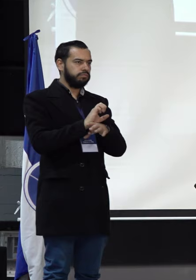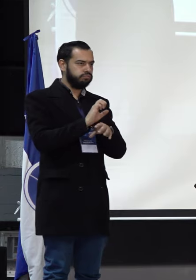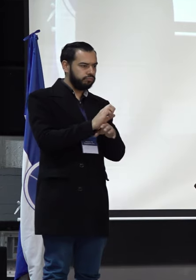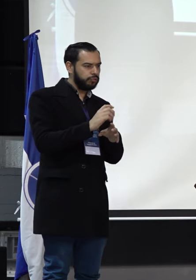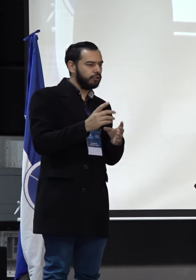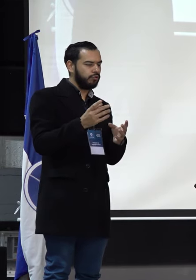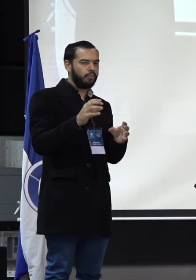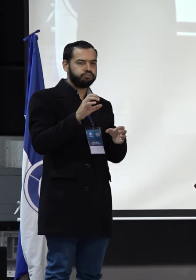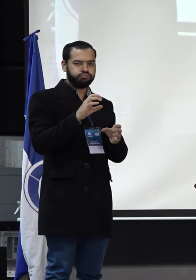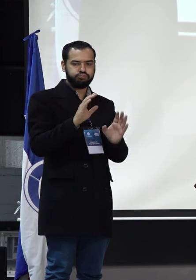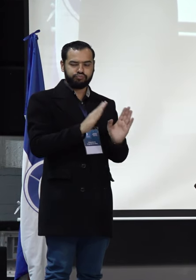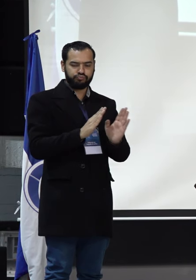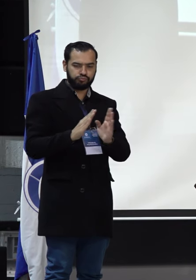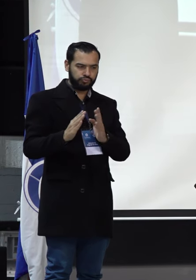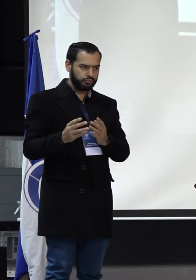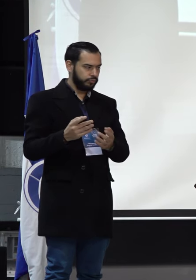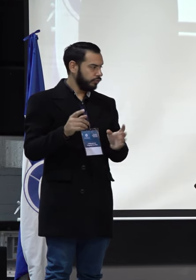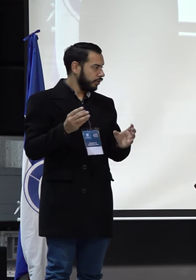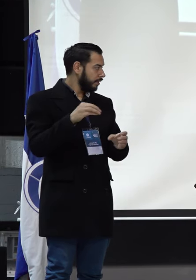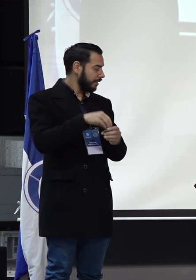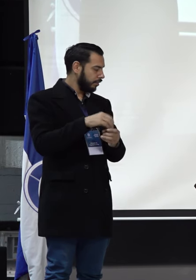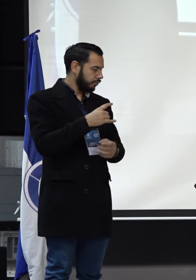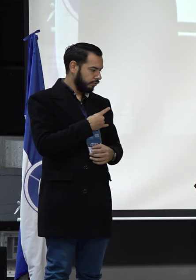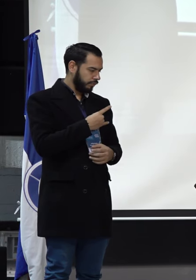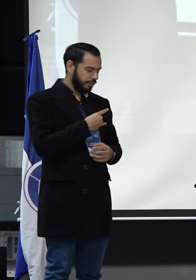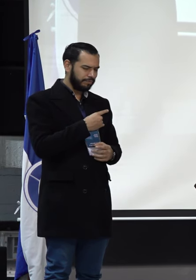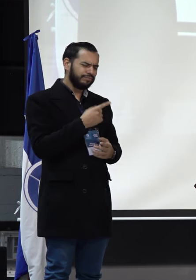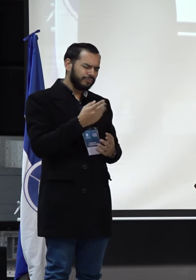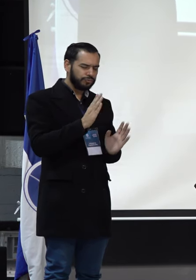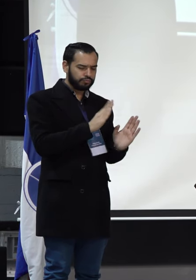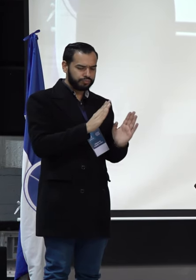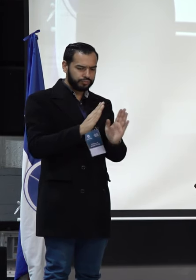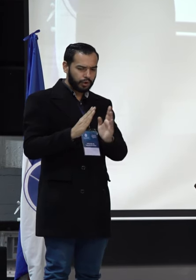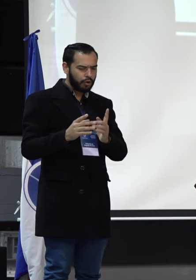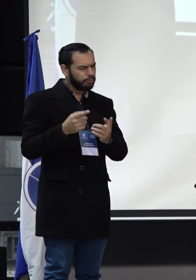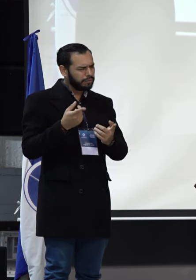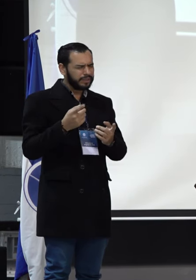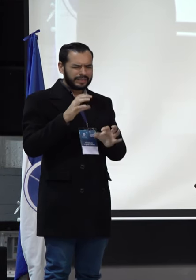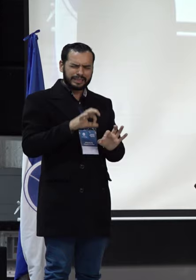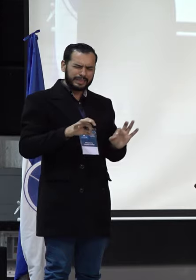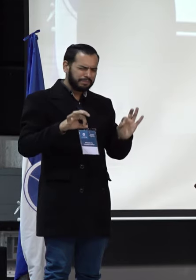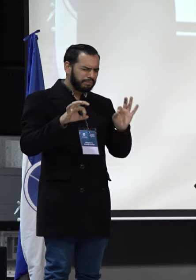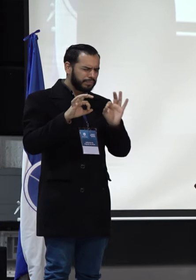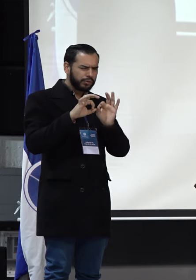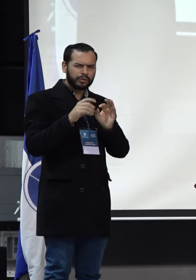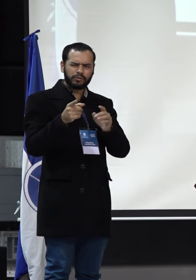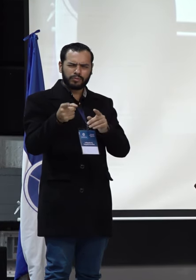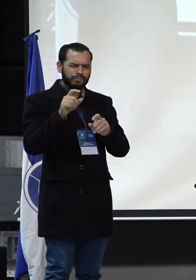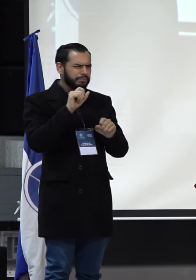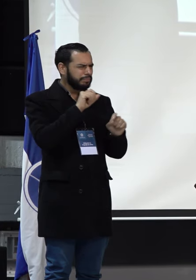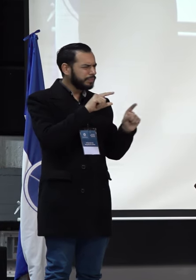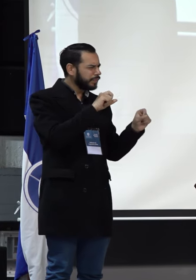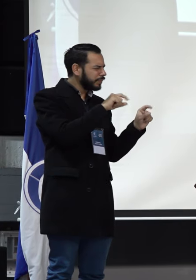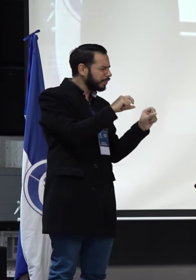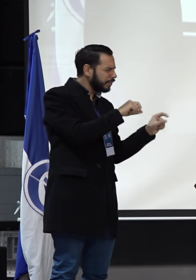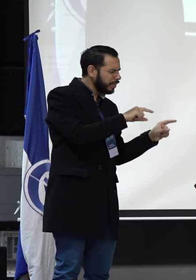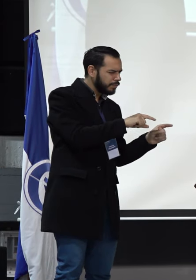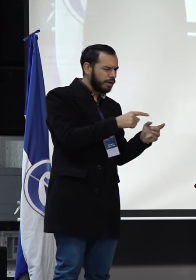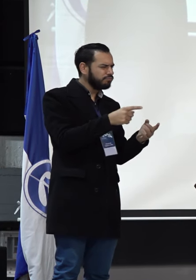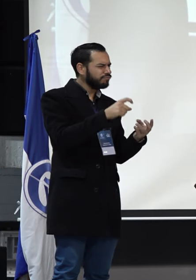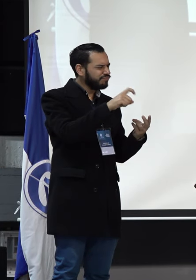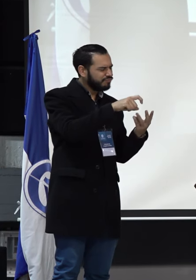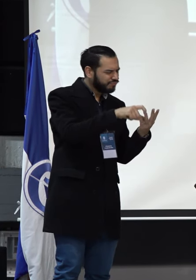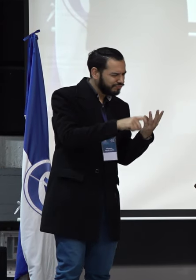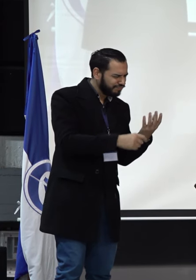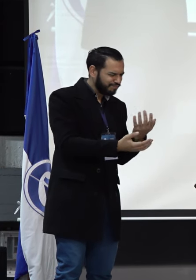la universidad. En ese orden de ideas pues también nos parece importante poder recoger las inquietudes y las necesidades